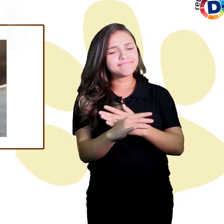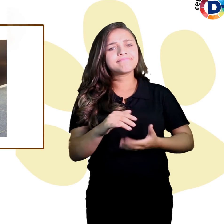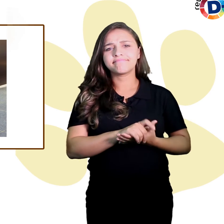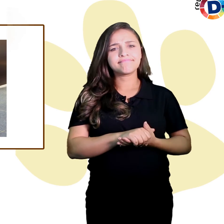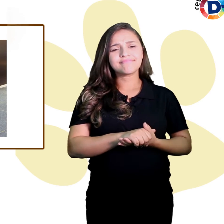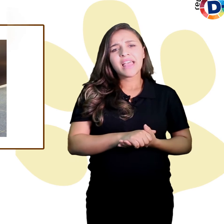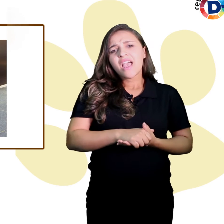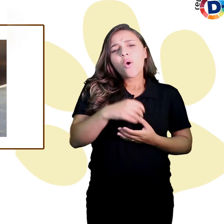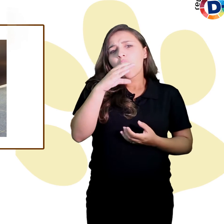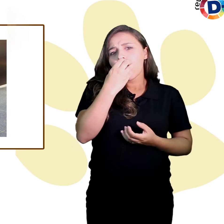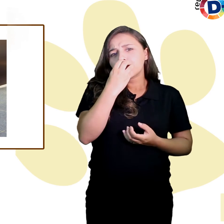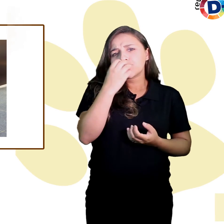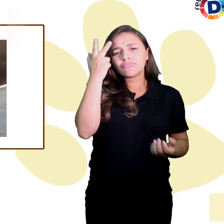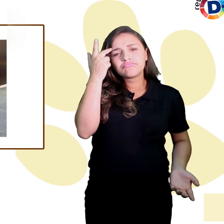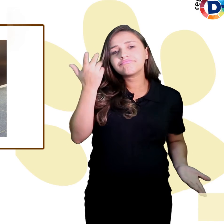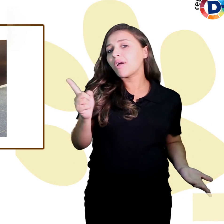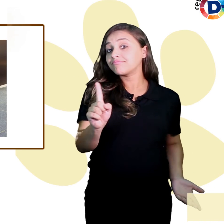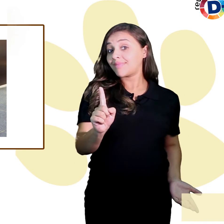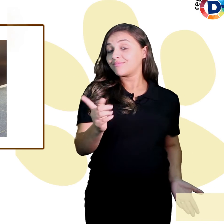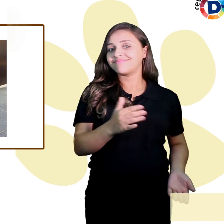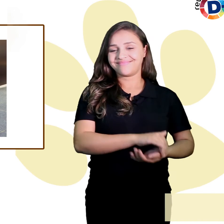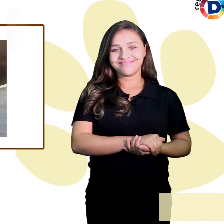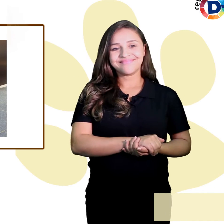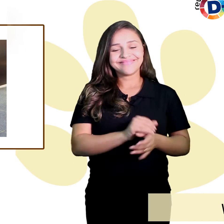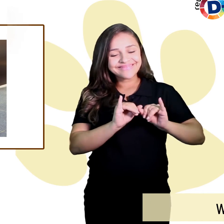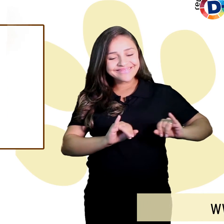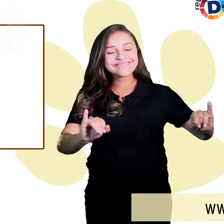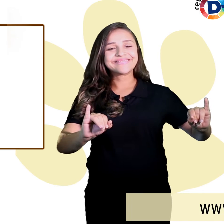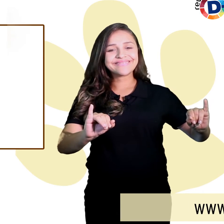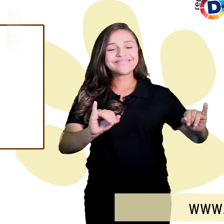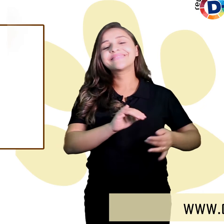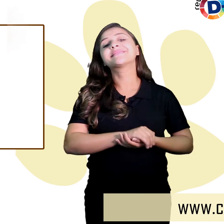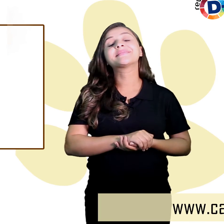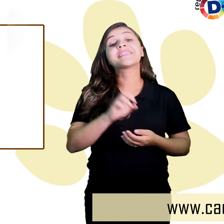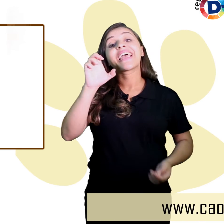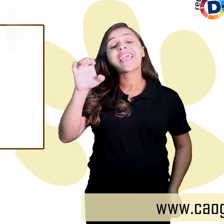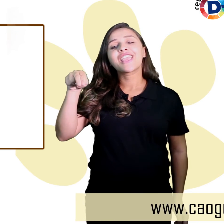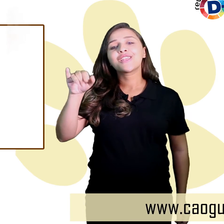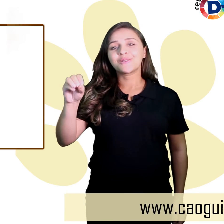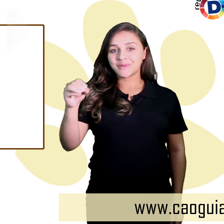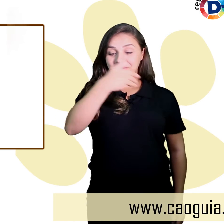um cão ou mascote comum, ressalta Enio Gomes, presidente da Escola Ellen Keller.